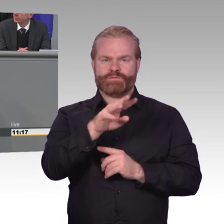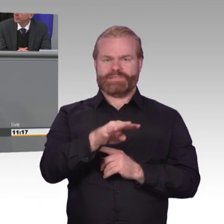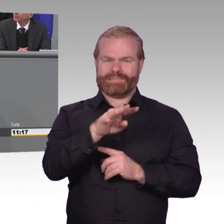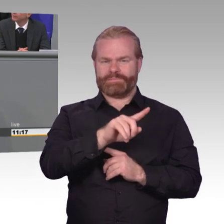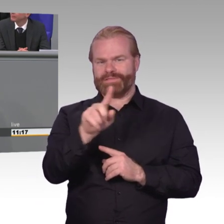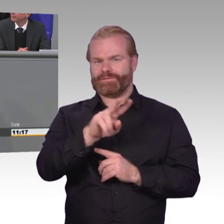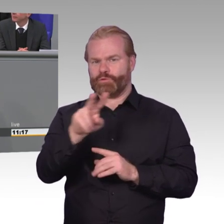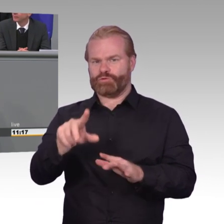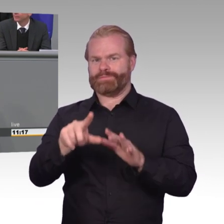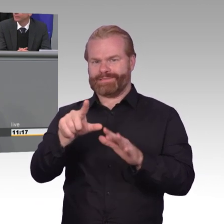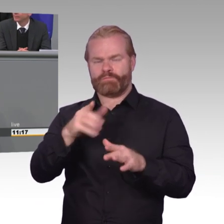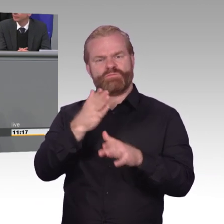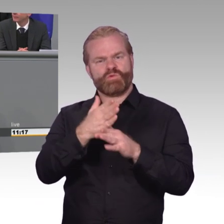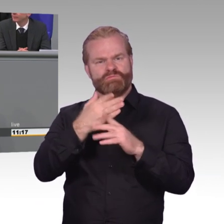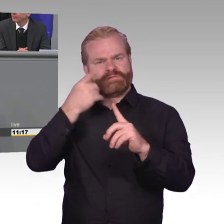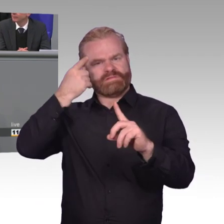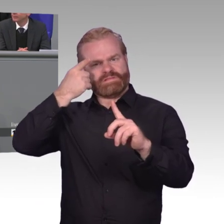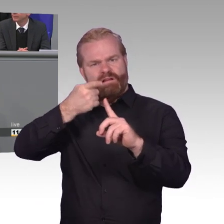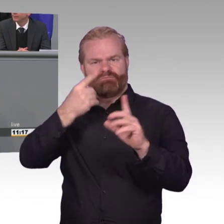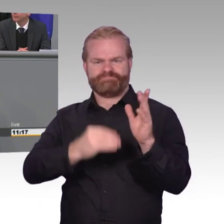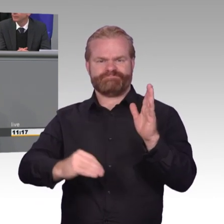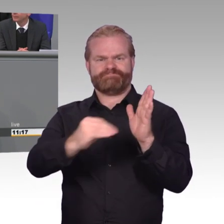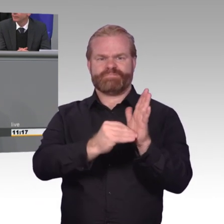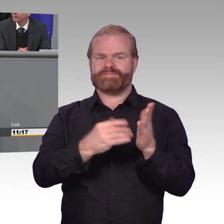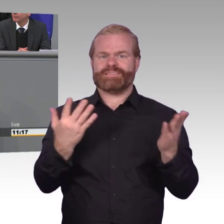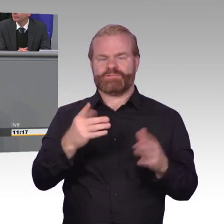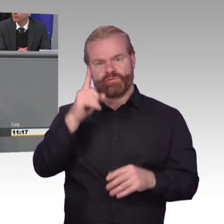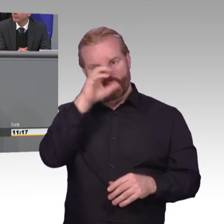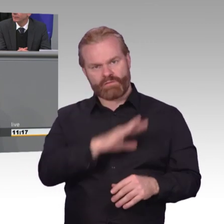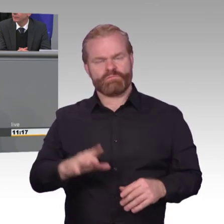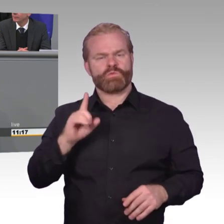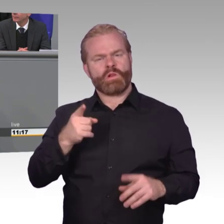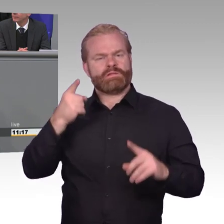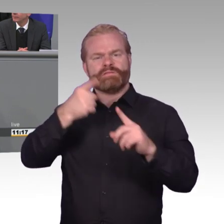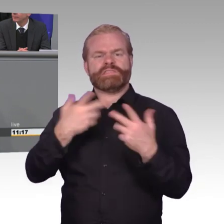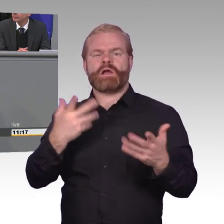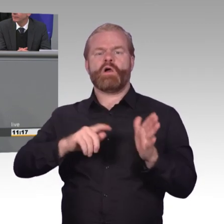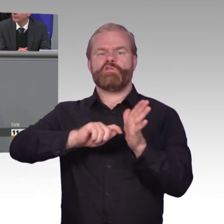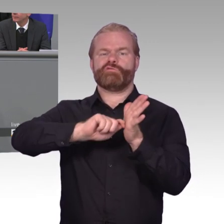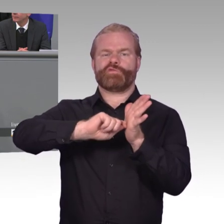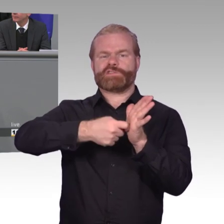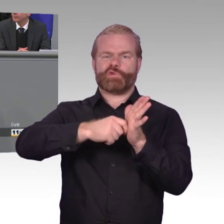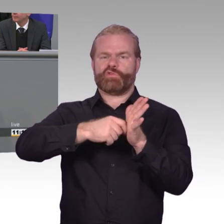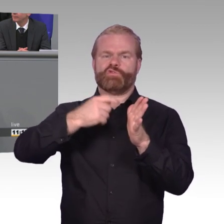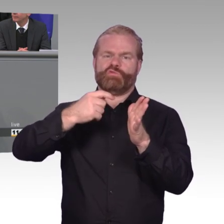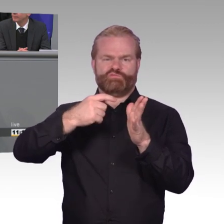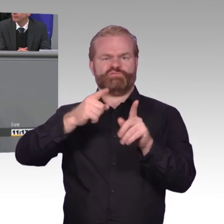deutlich zur elektronischen Identifizierung und zur Ende-zu-Ende-Verschlüsselung aussprechen. Ein Recht auf